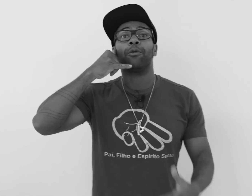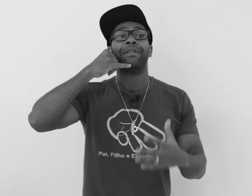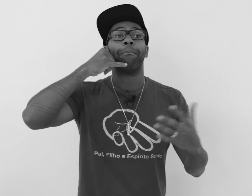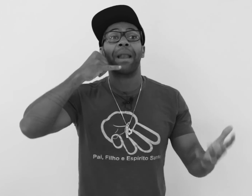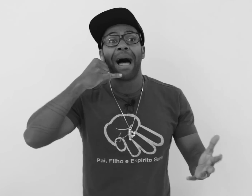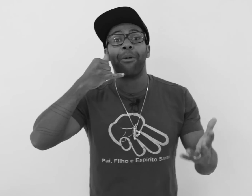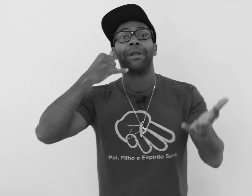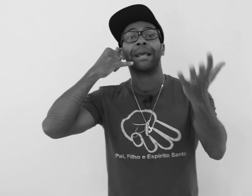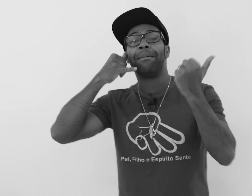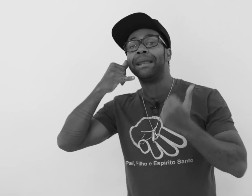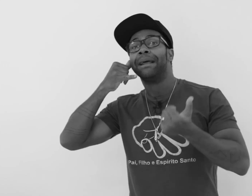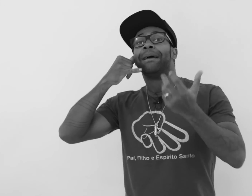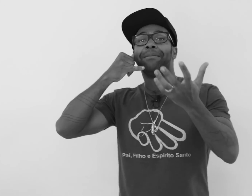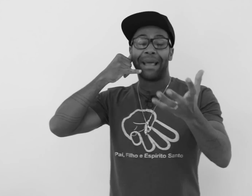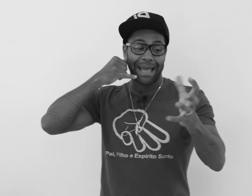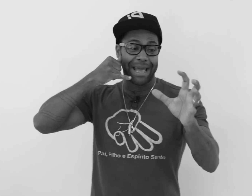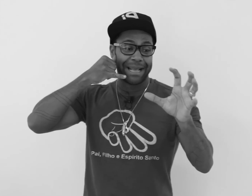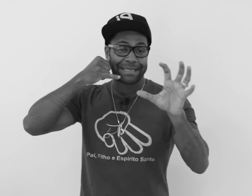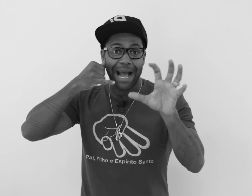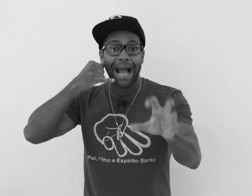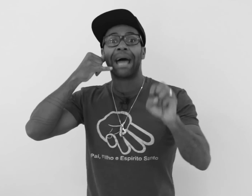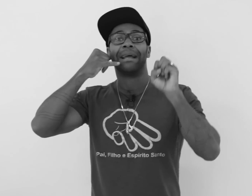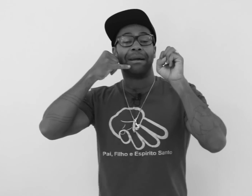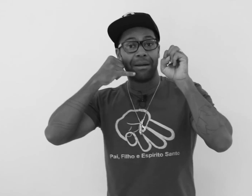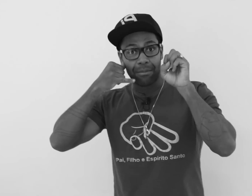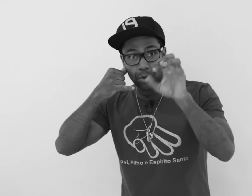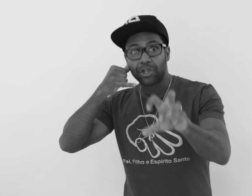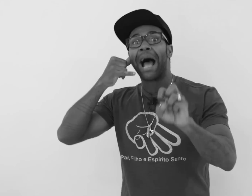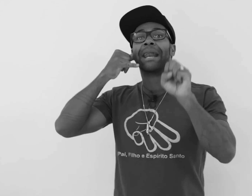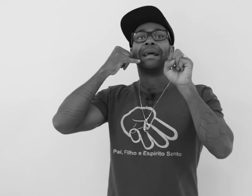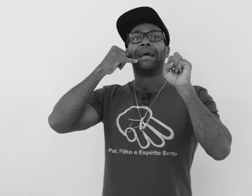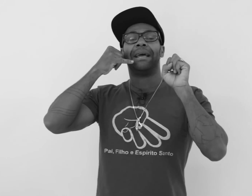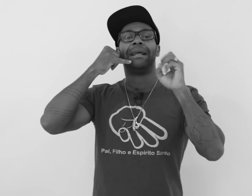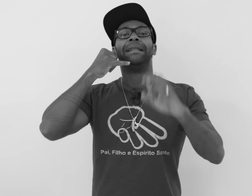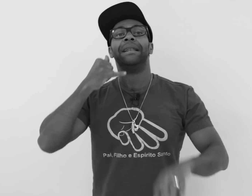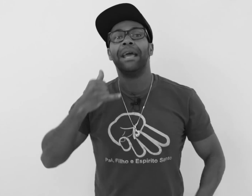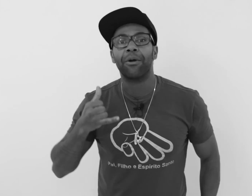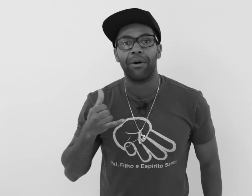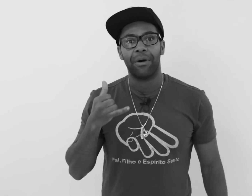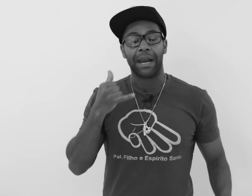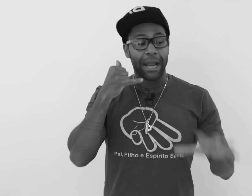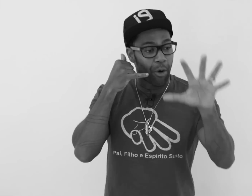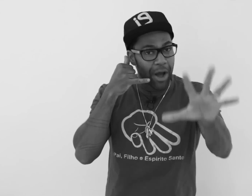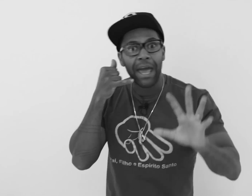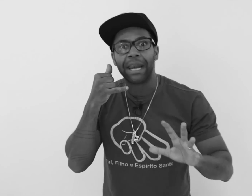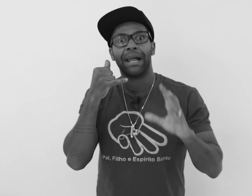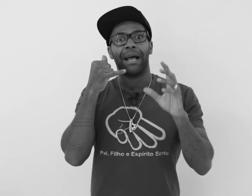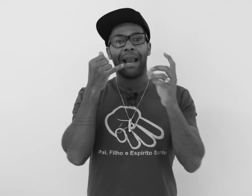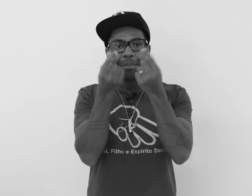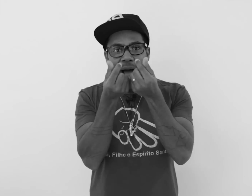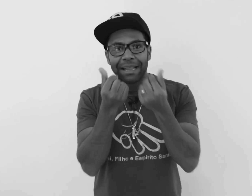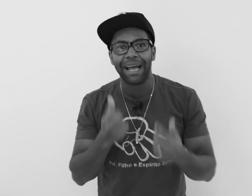contemplado, tiene que venir, sacar, buscar el dinero, recoger la plata.